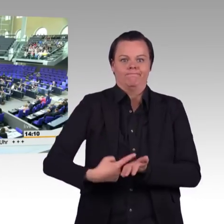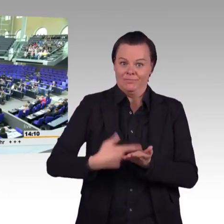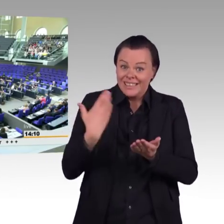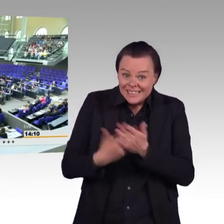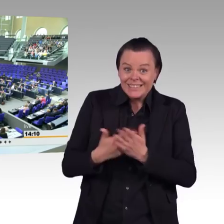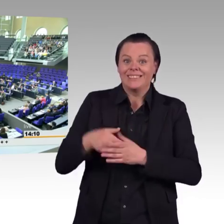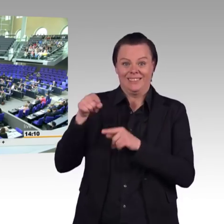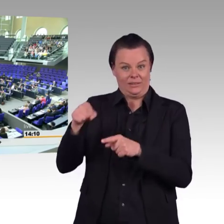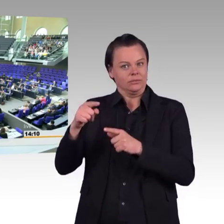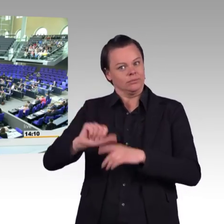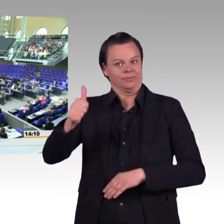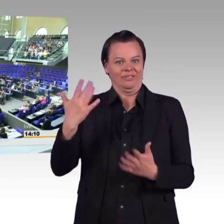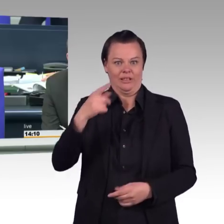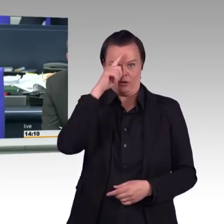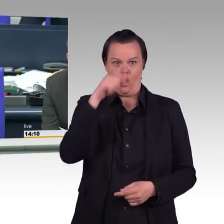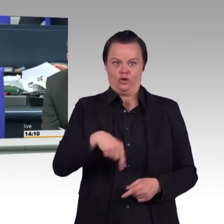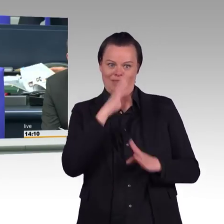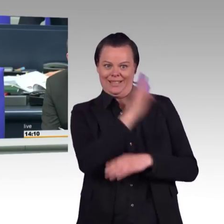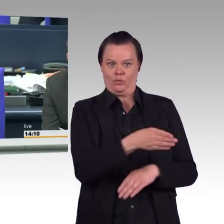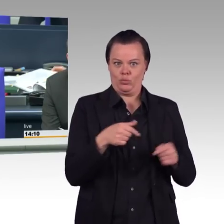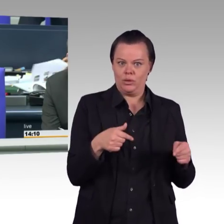Nächster Redner Dr. Klaus-Peter Schulze, CDU, CSU-Fraktion.